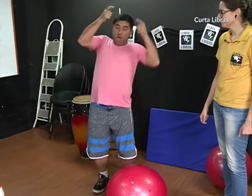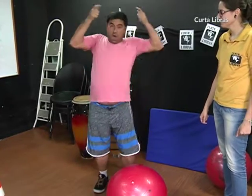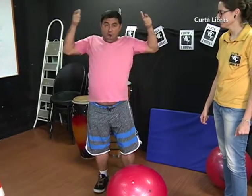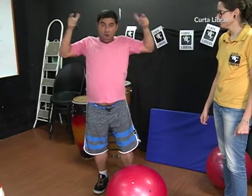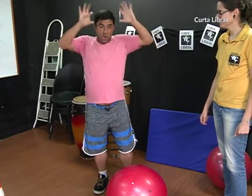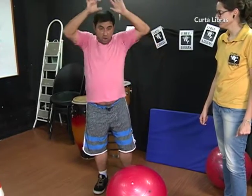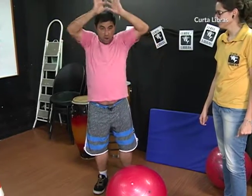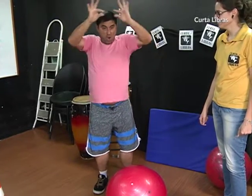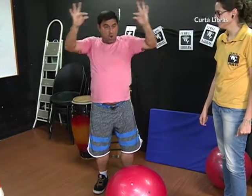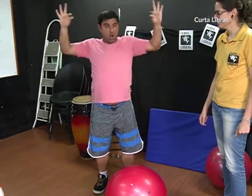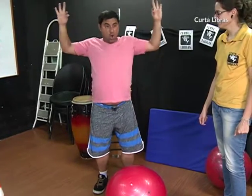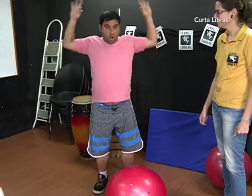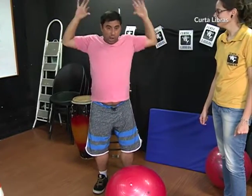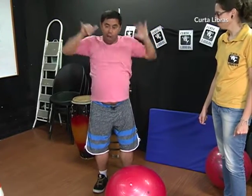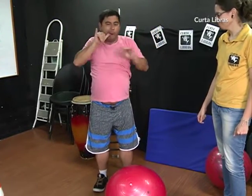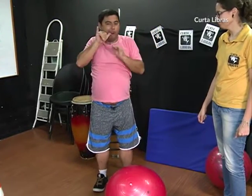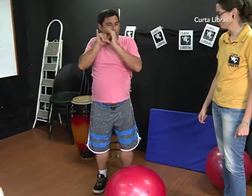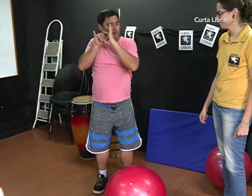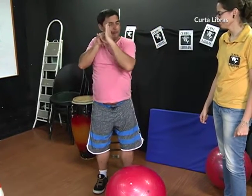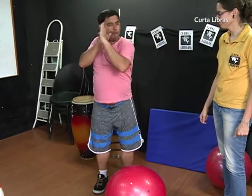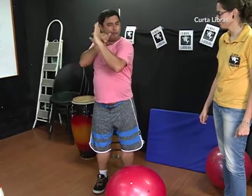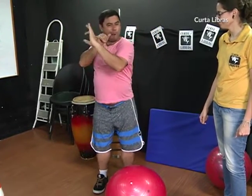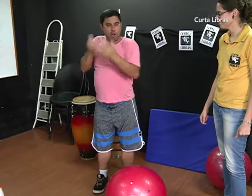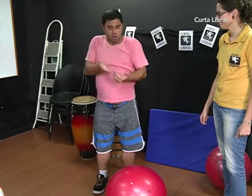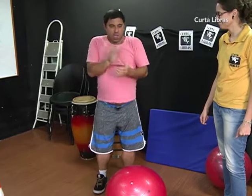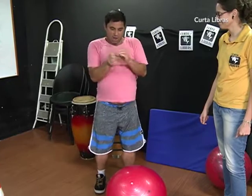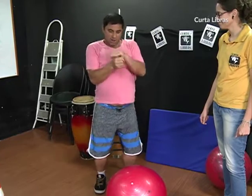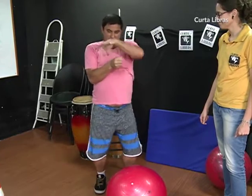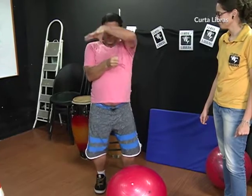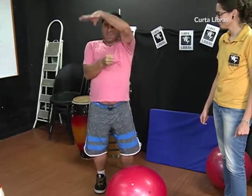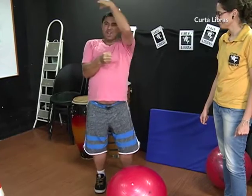Muito alto. Com chapéu, charuto e o buquê de rosas.